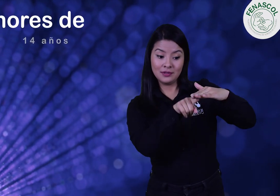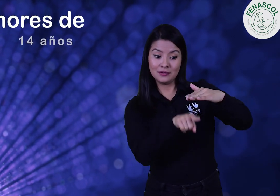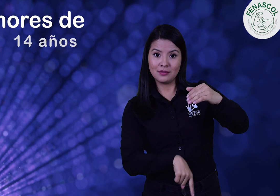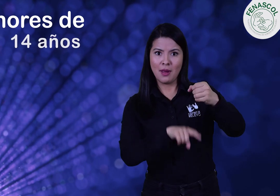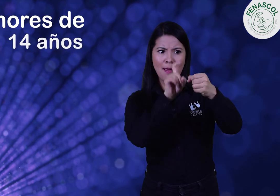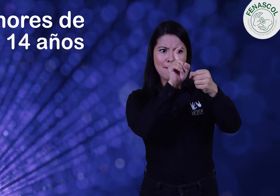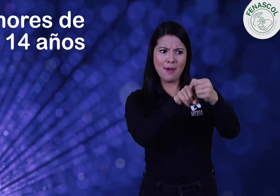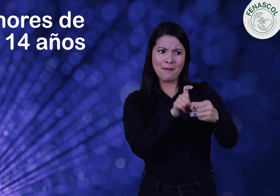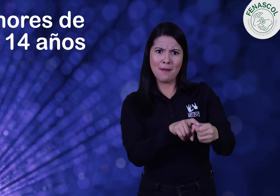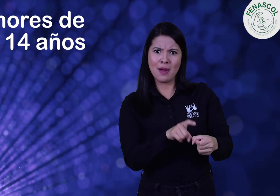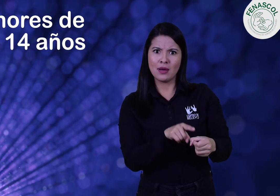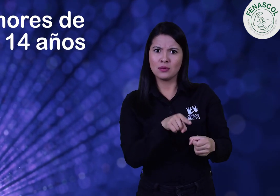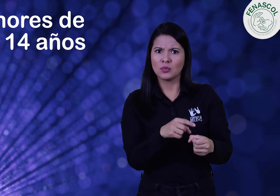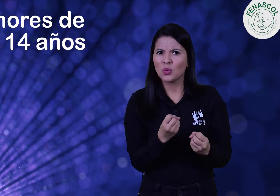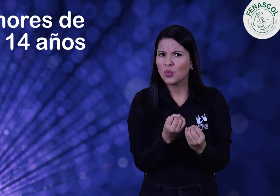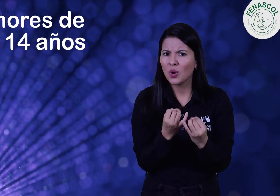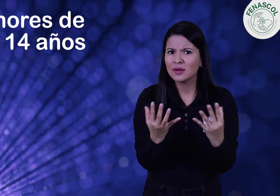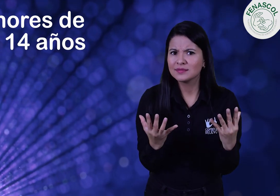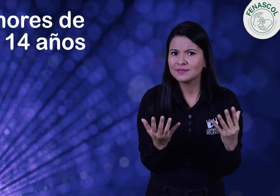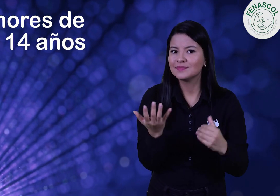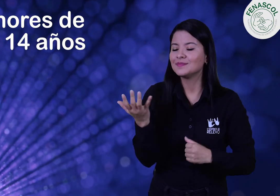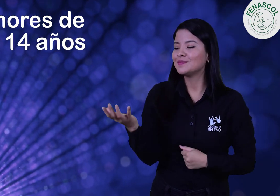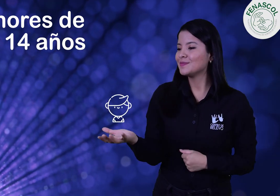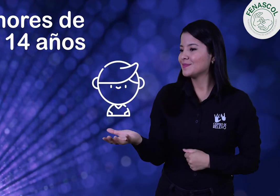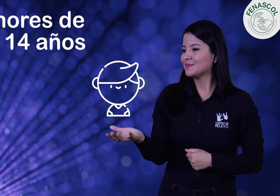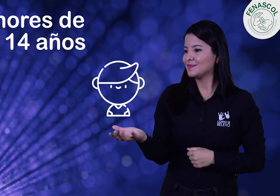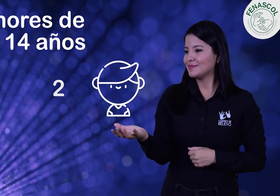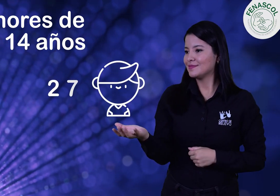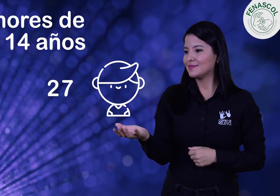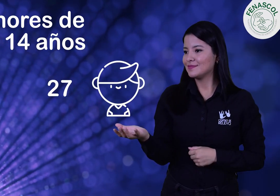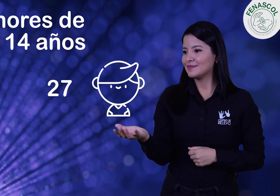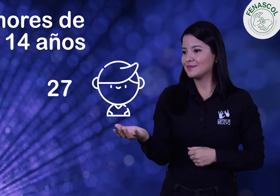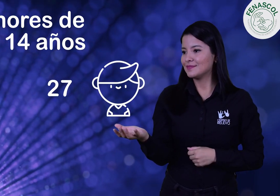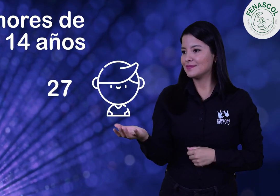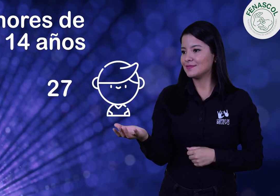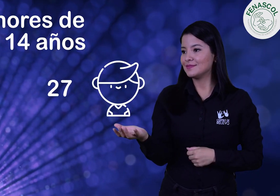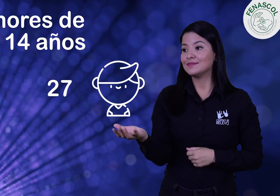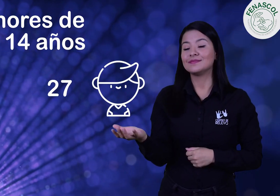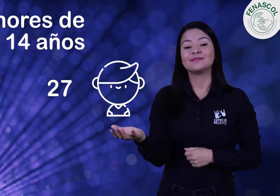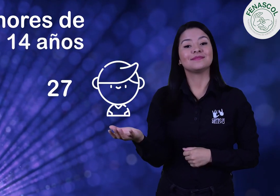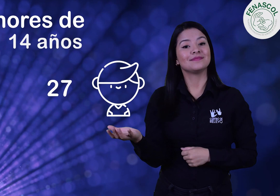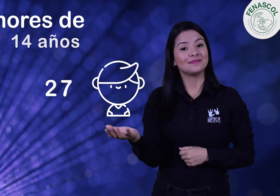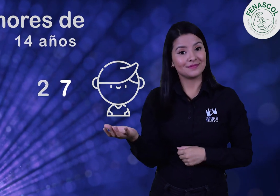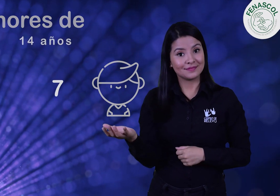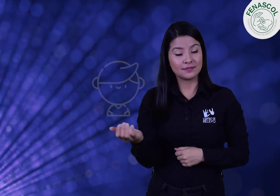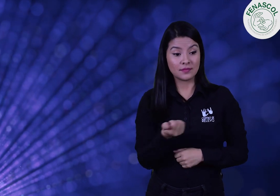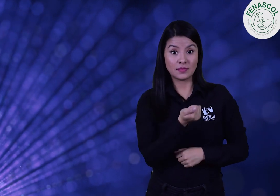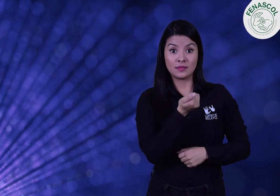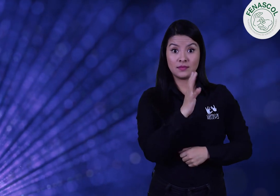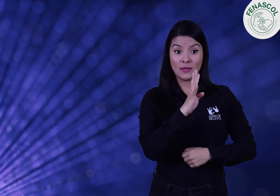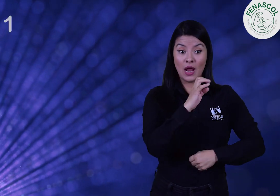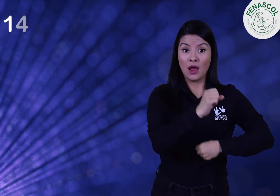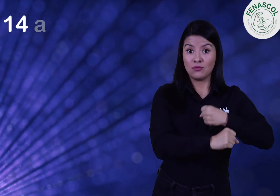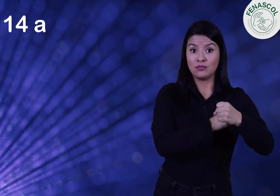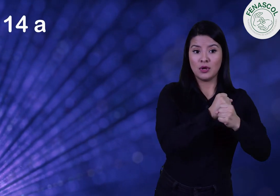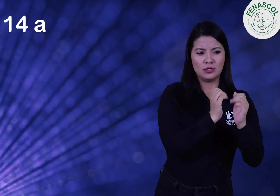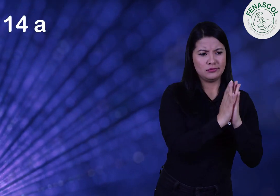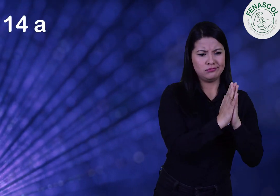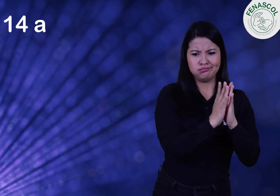años, 27. De 14 a 28